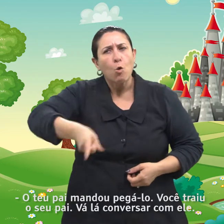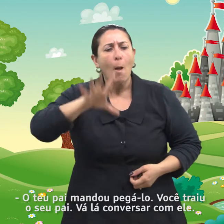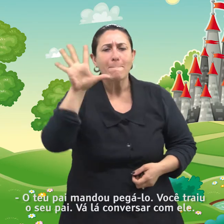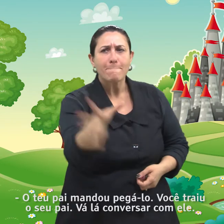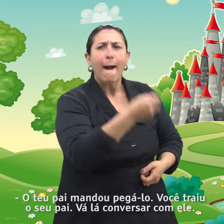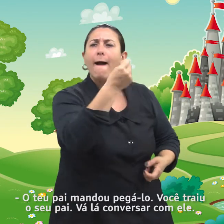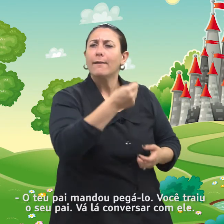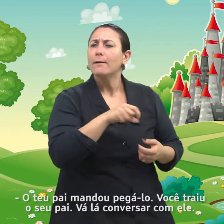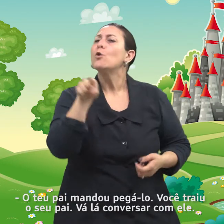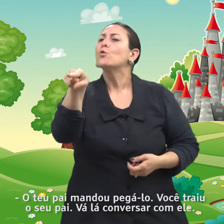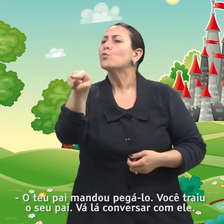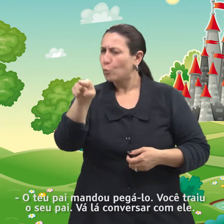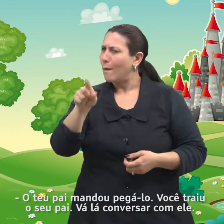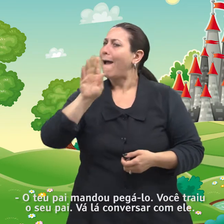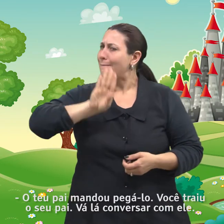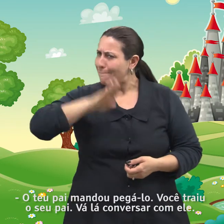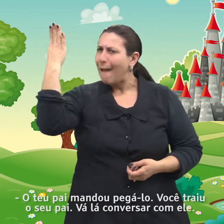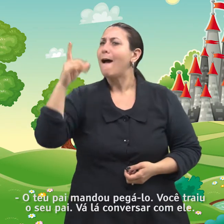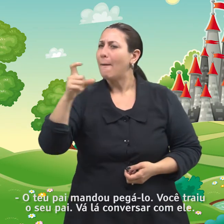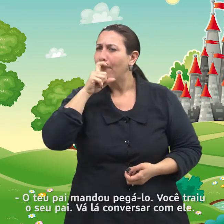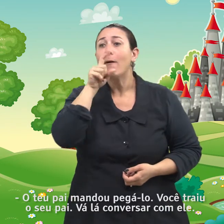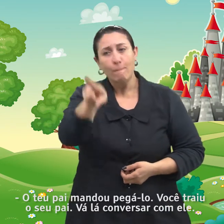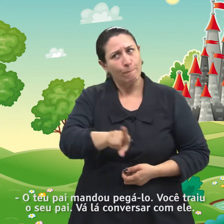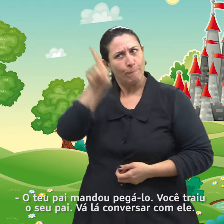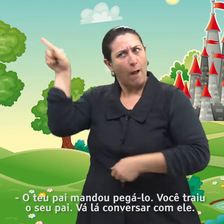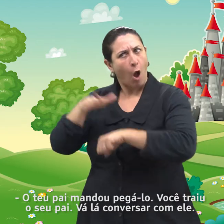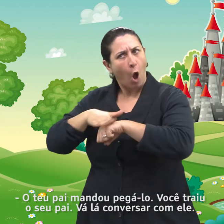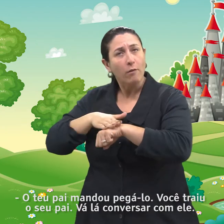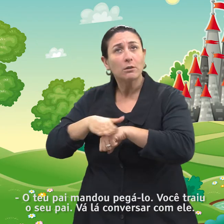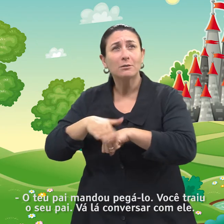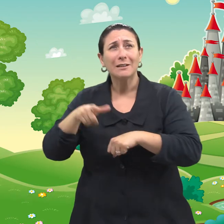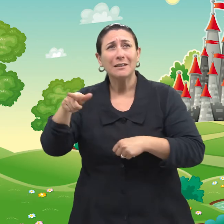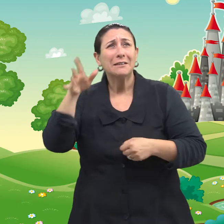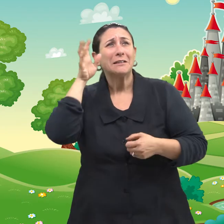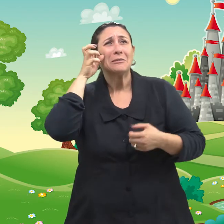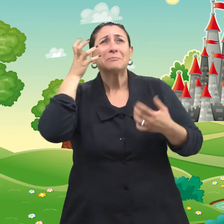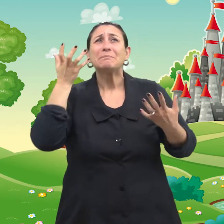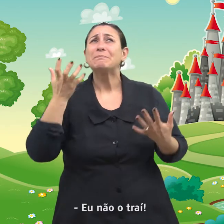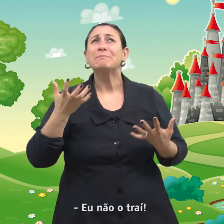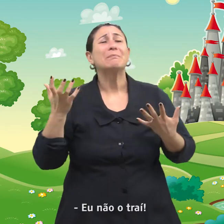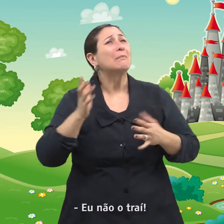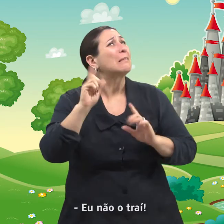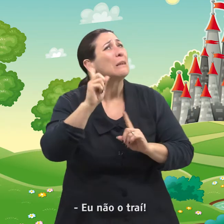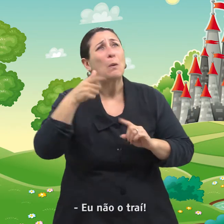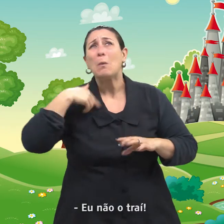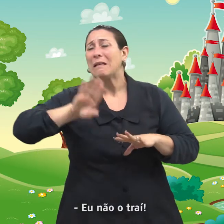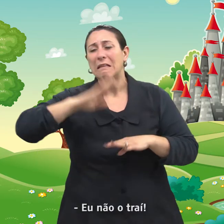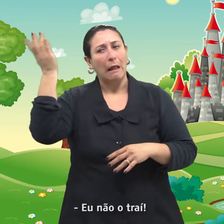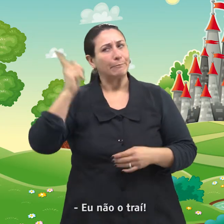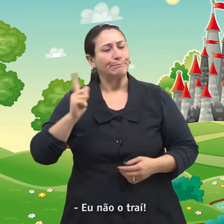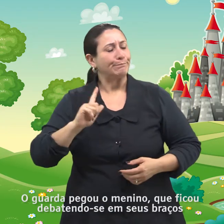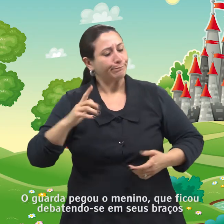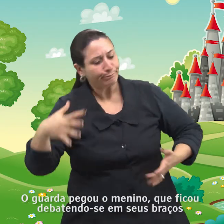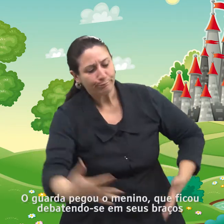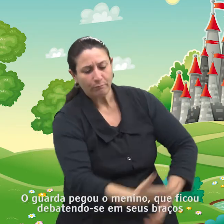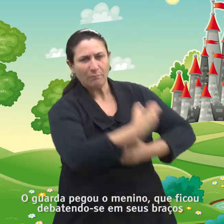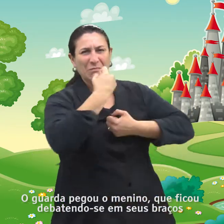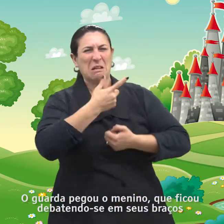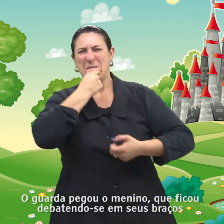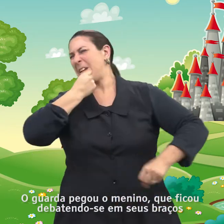mandou pegá-lo. Você traiu o seu pai. Vá lá conversar com ele. Eu não o traí. O guarda pegou